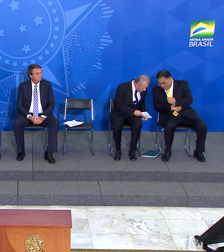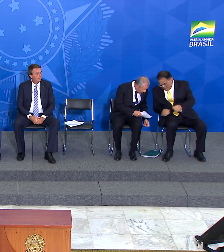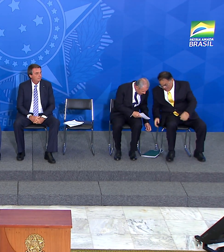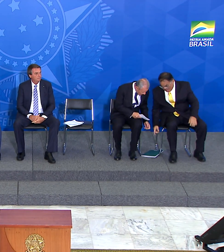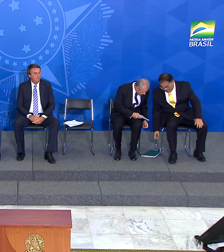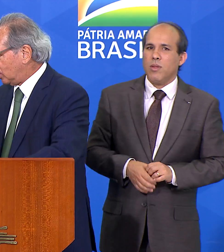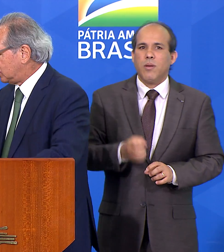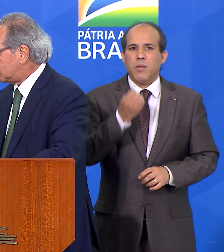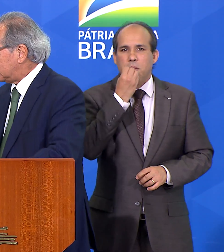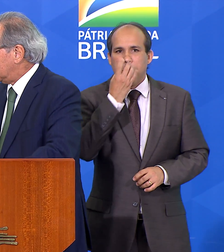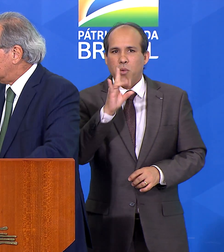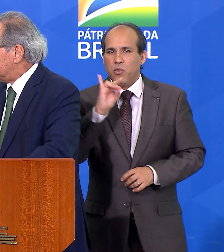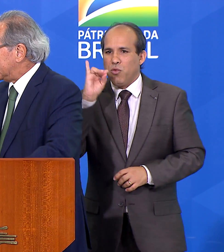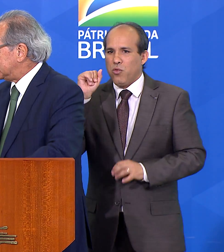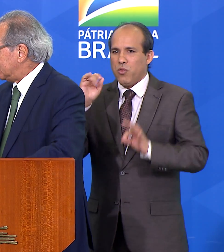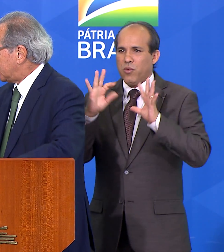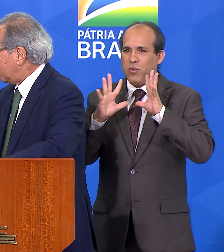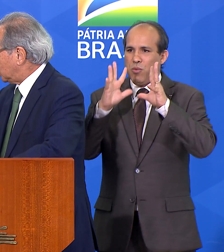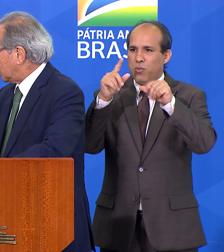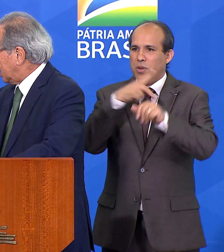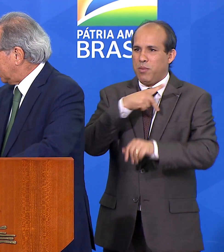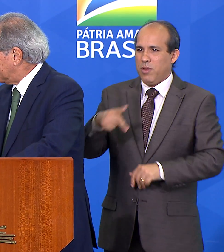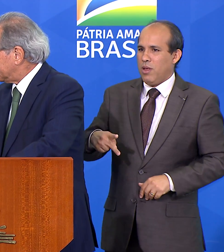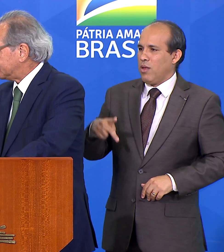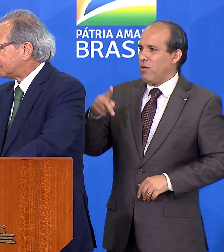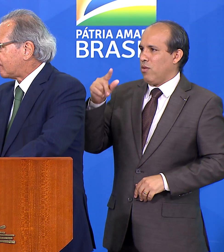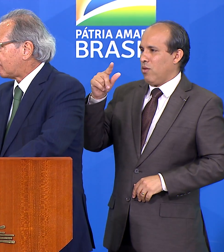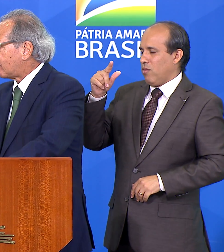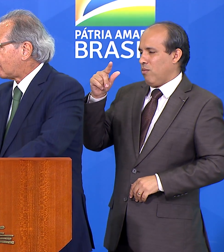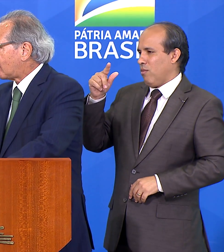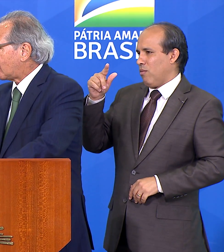Bom dia a todos. Presidente Jair Bolsonaro,